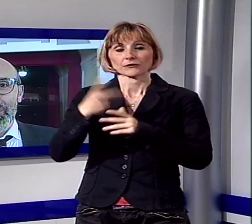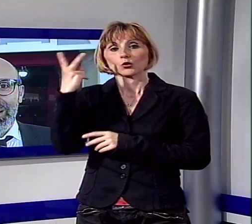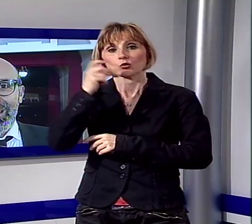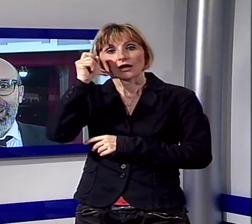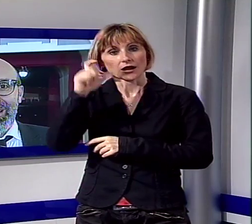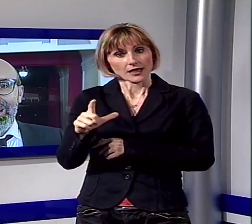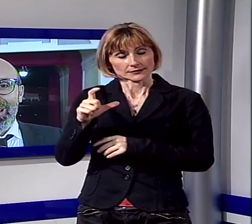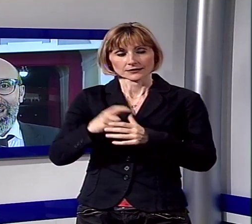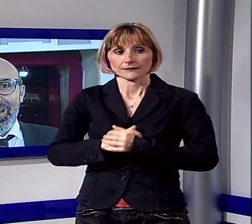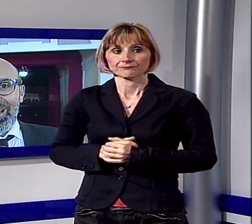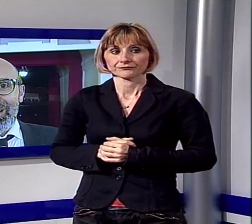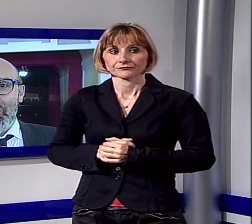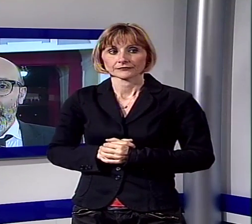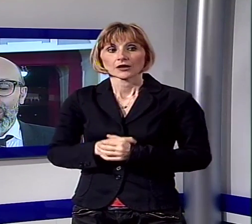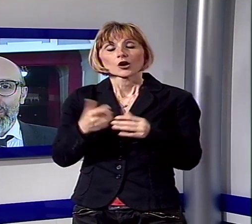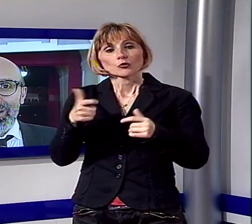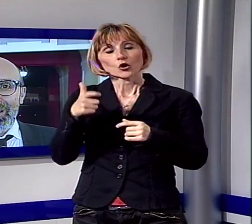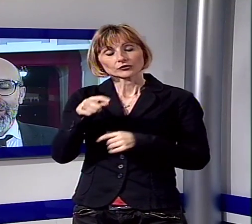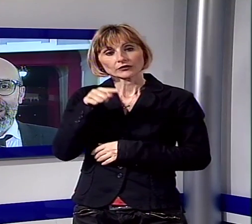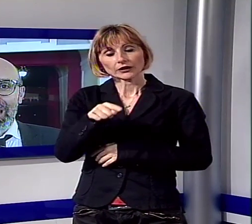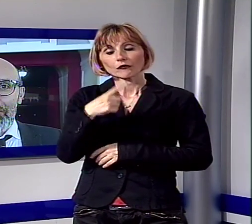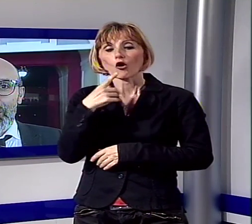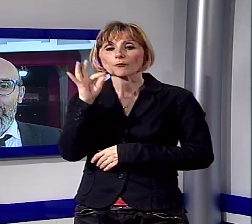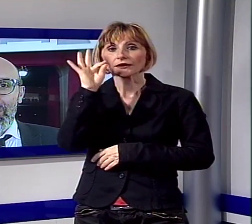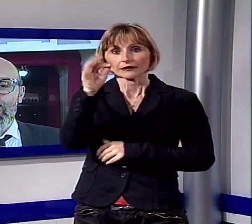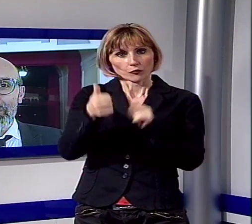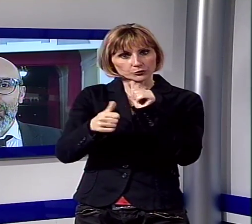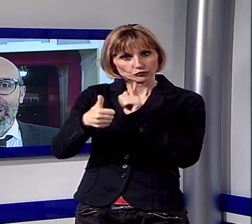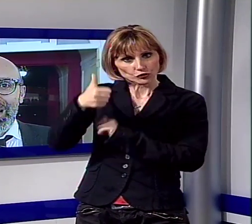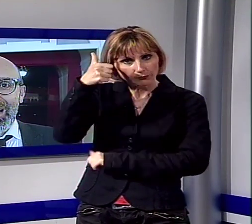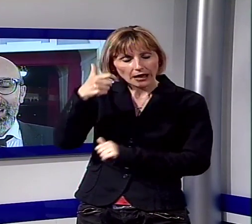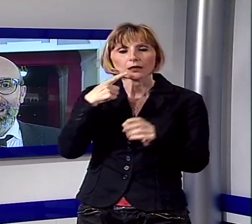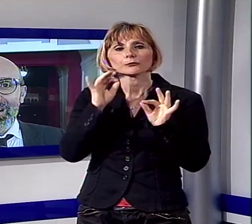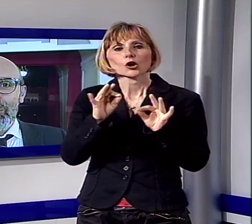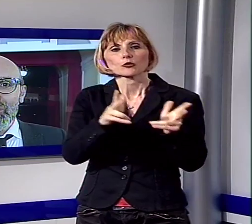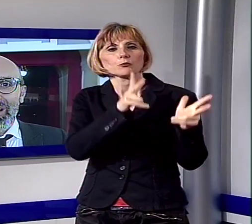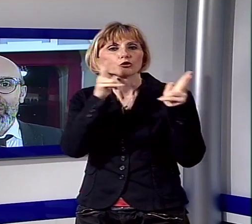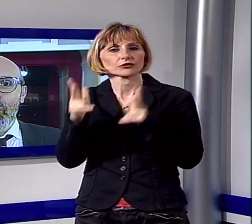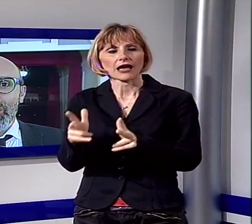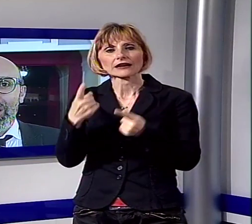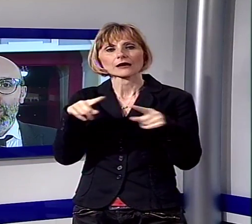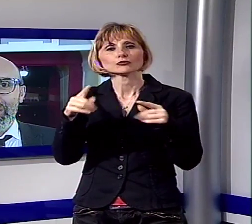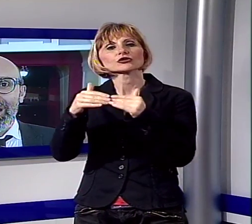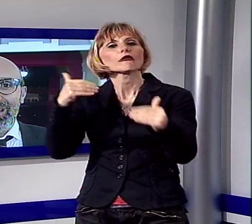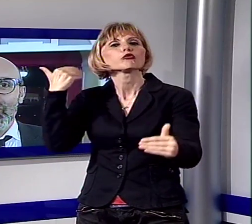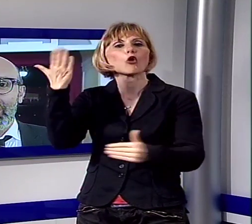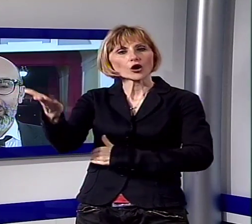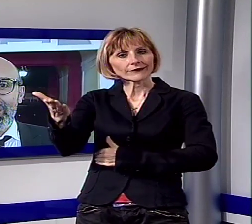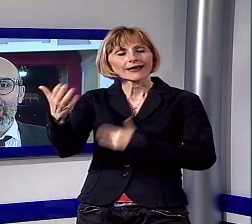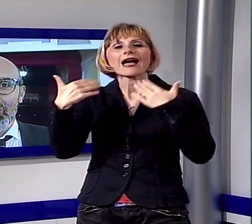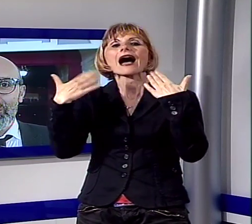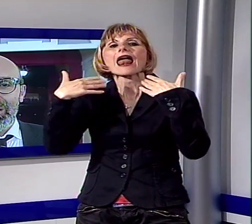proprio perché uno degli obiettivi è proprio quello di portare la musica anche fuori dai luoghi che